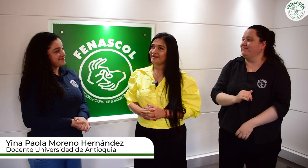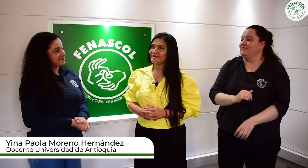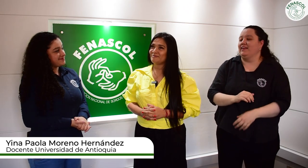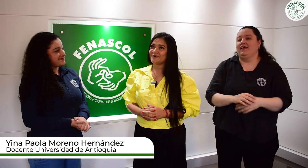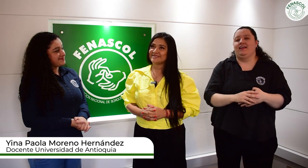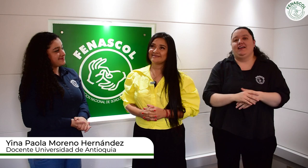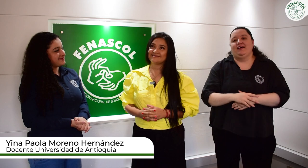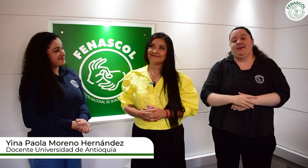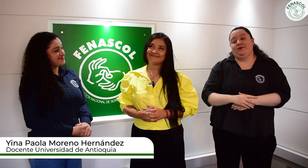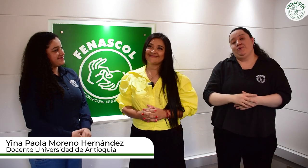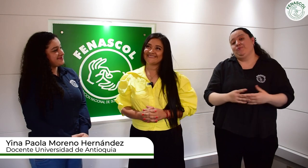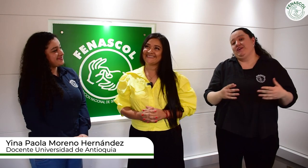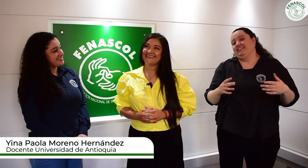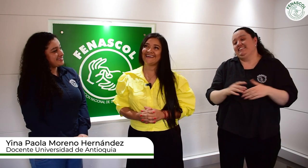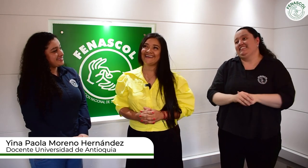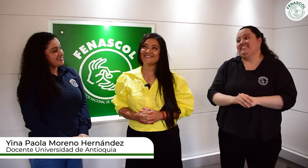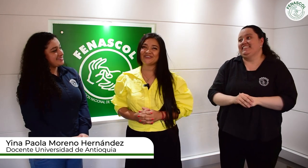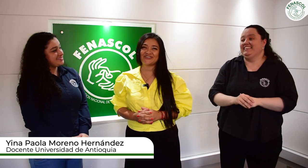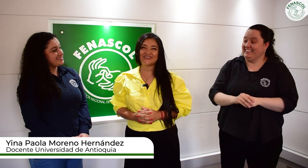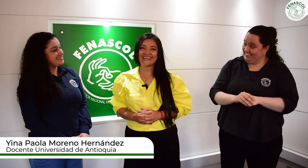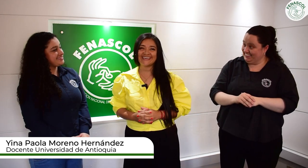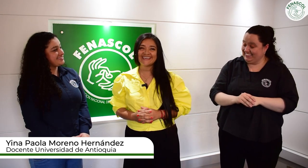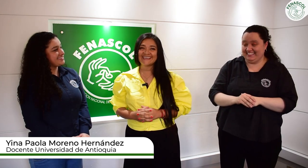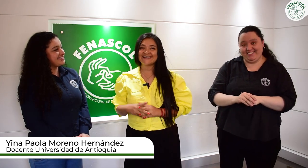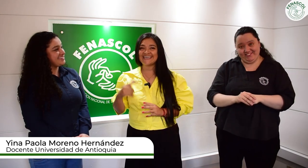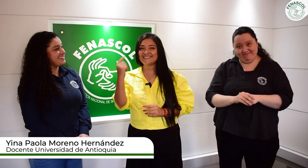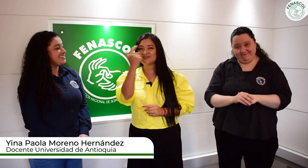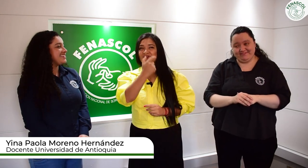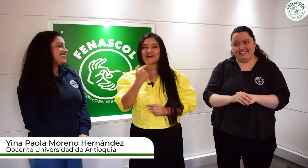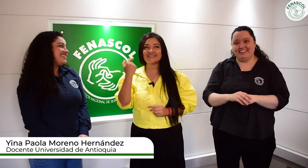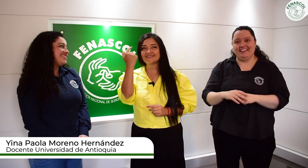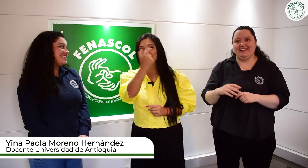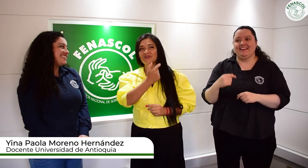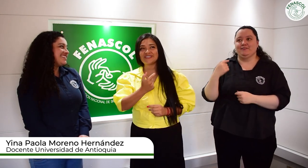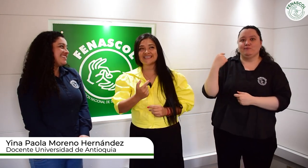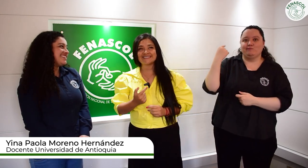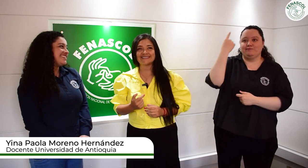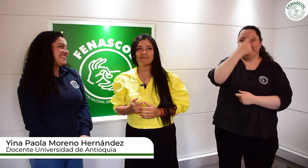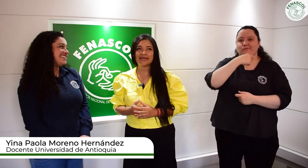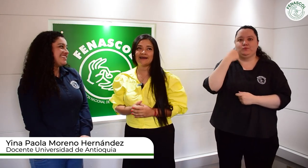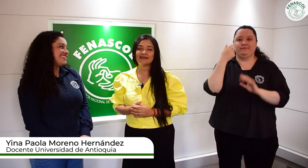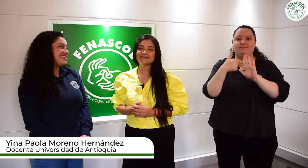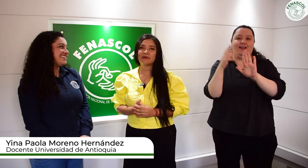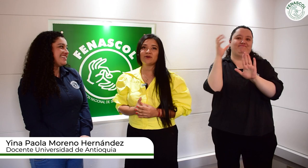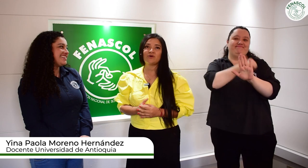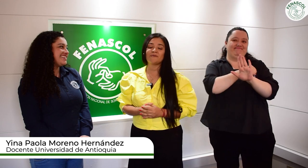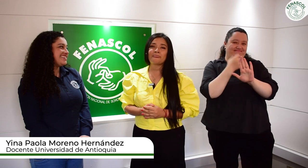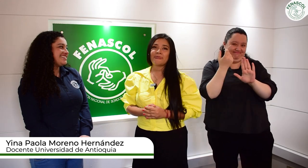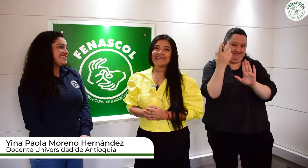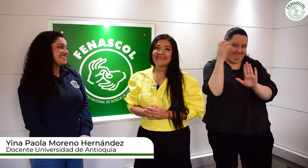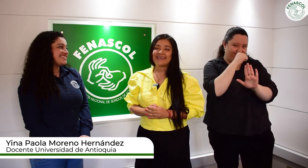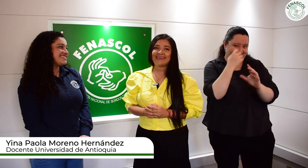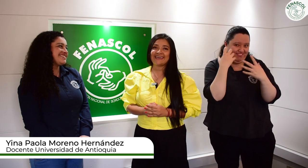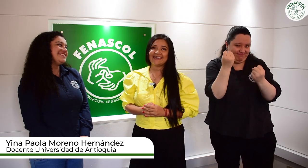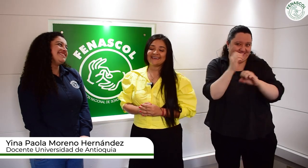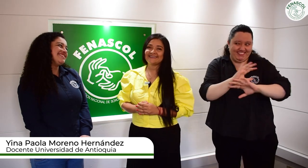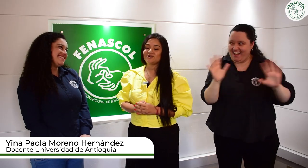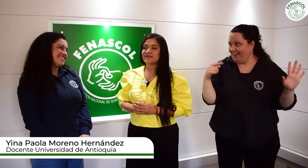Yo creo que el solo gesto no necesita palabras, pero... Nos sentimos